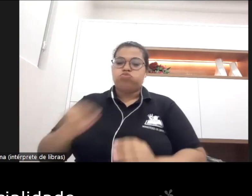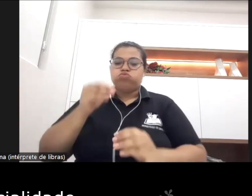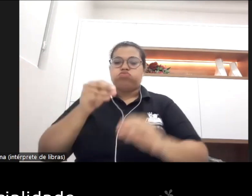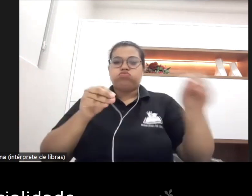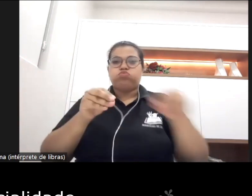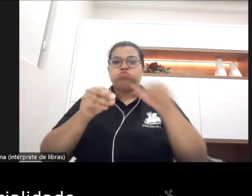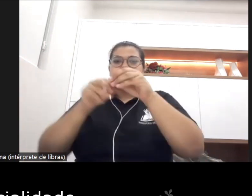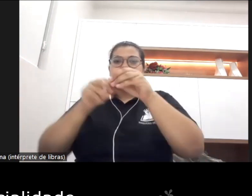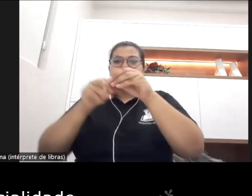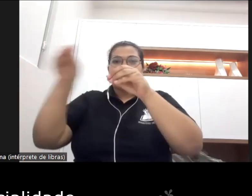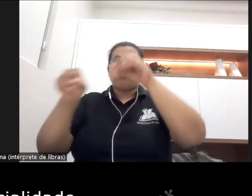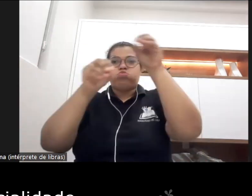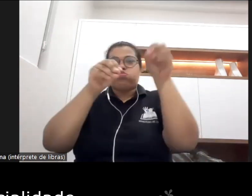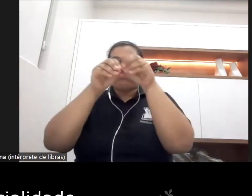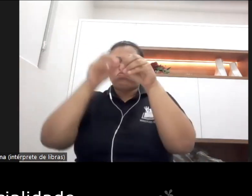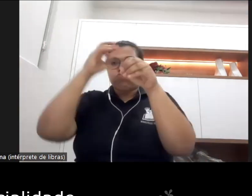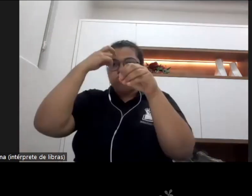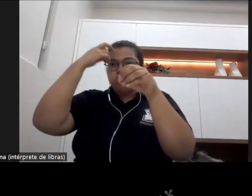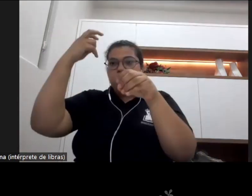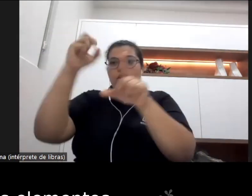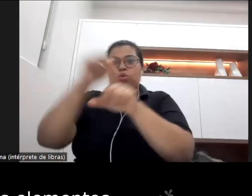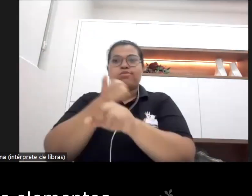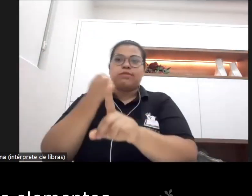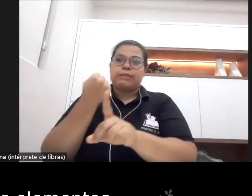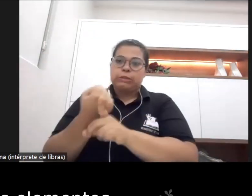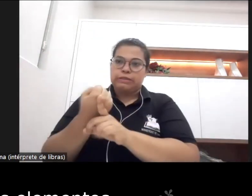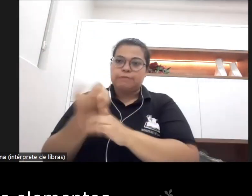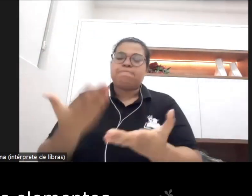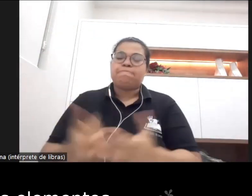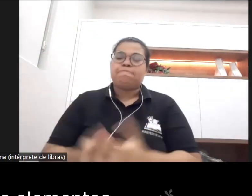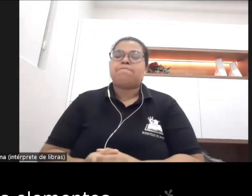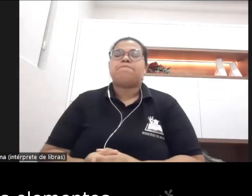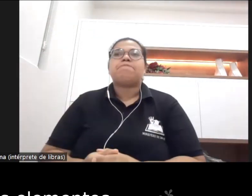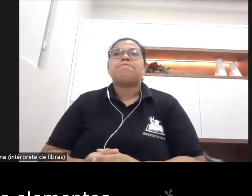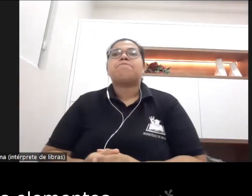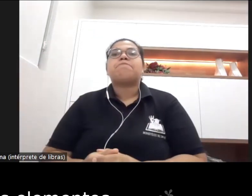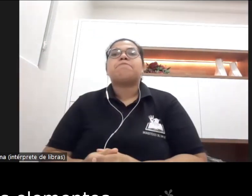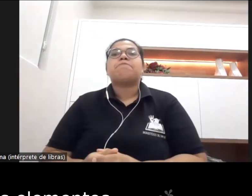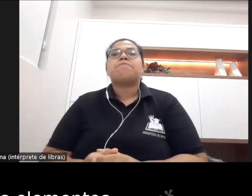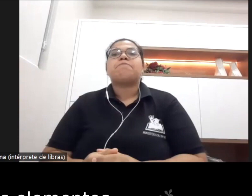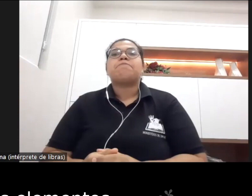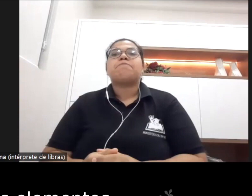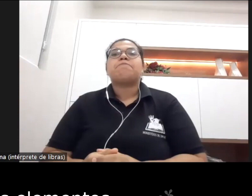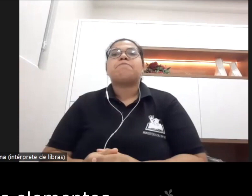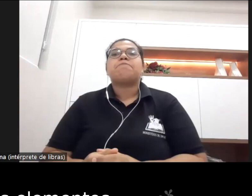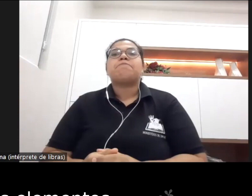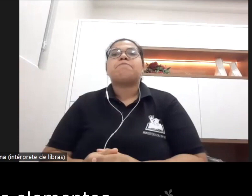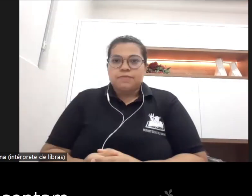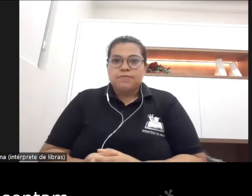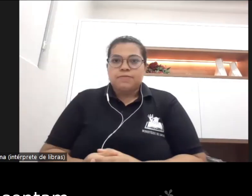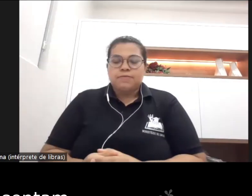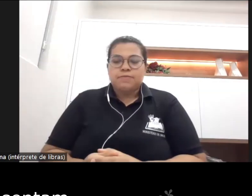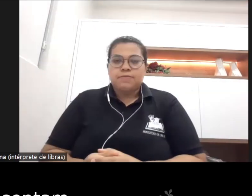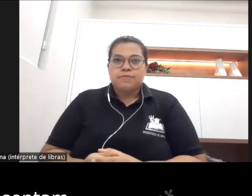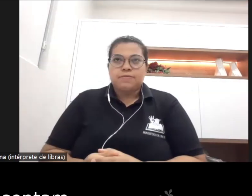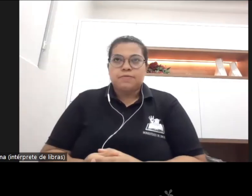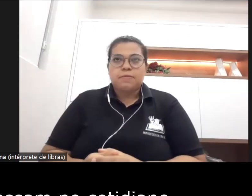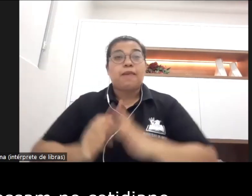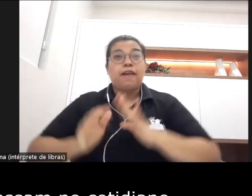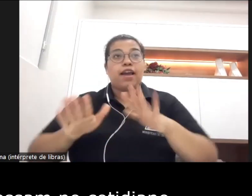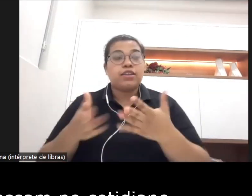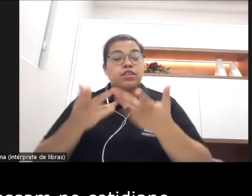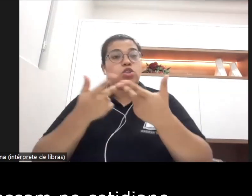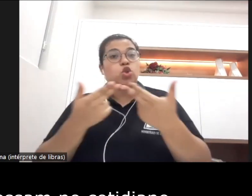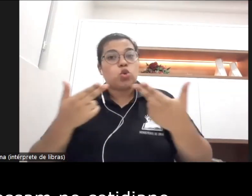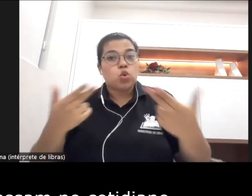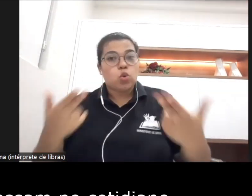da nossa sociabilidade então esses são os elementos que se apresentam